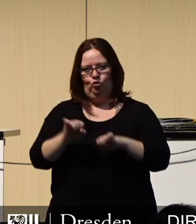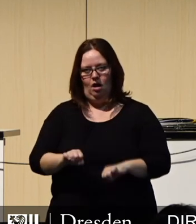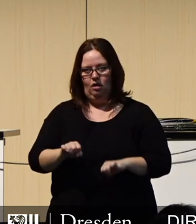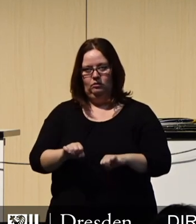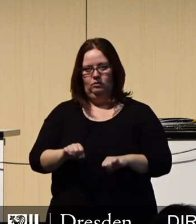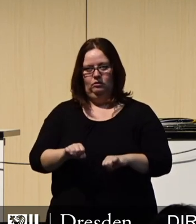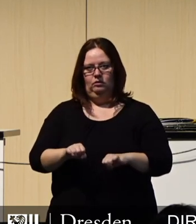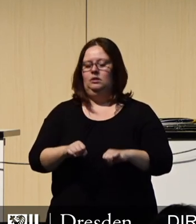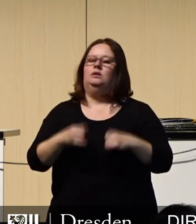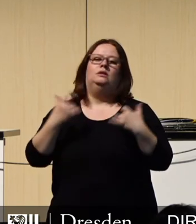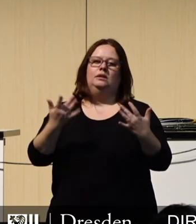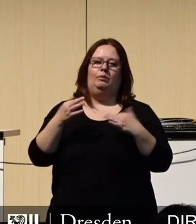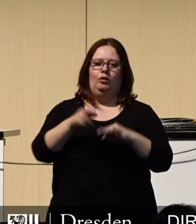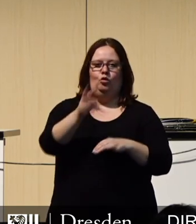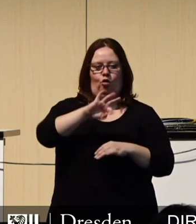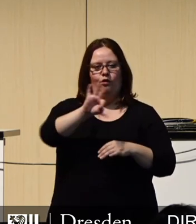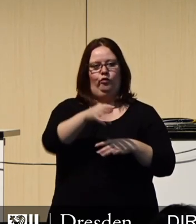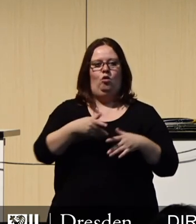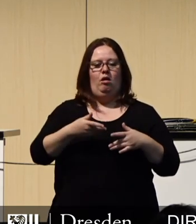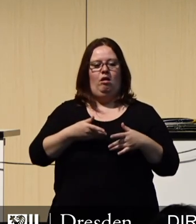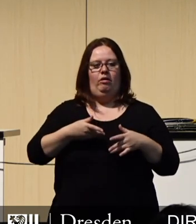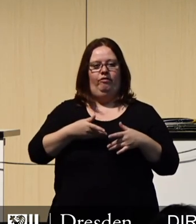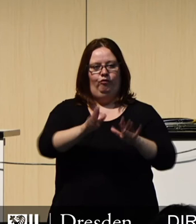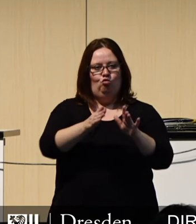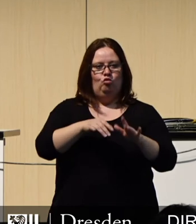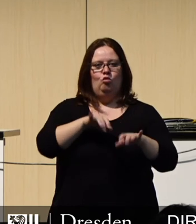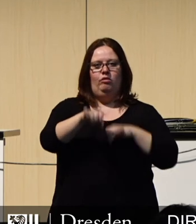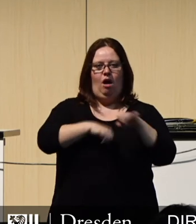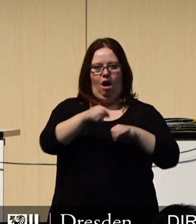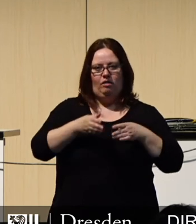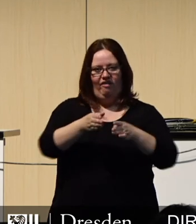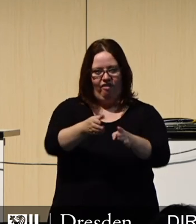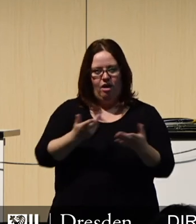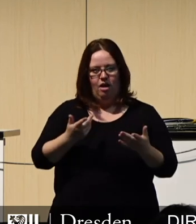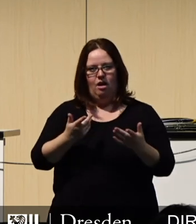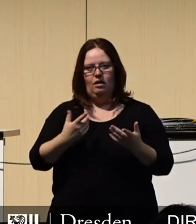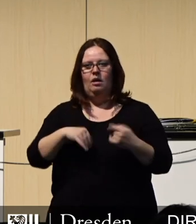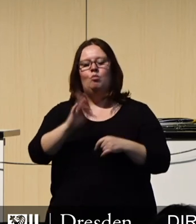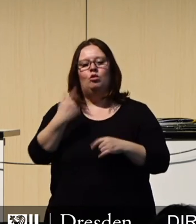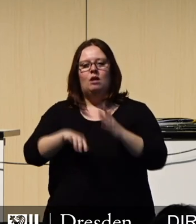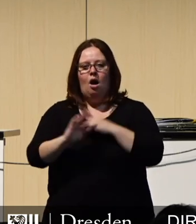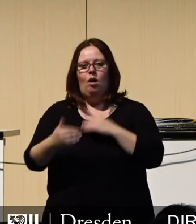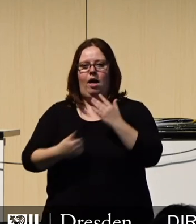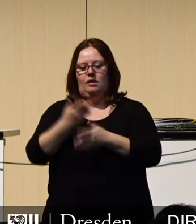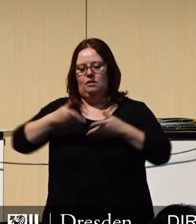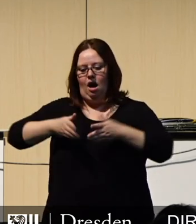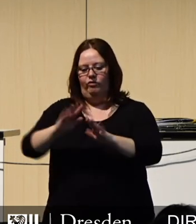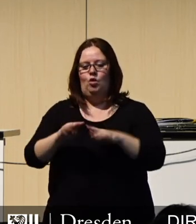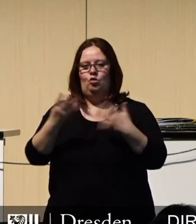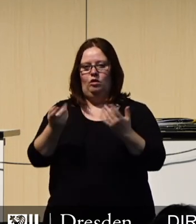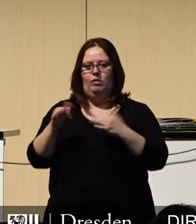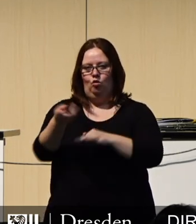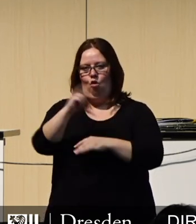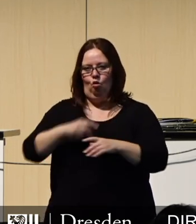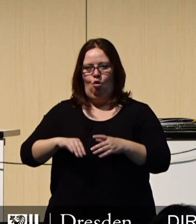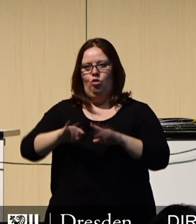sind für Rad- und Fußwege verankert. Die ersten Bauabschnitte am Blau und Wunder schlagen mit knapp 9 Millionen Euro im Doppelhaushalt